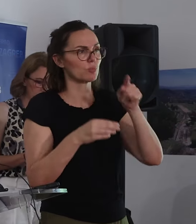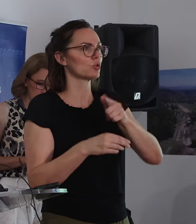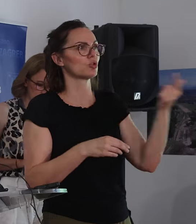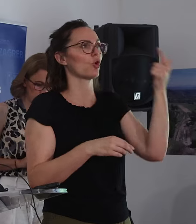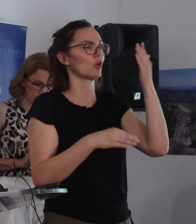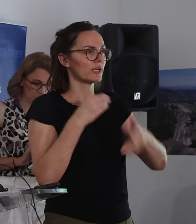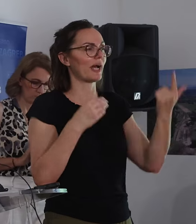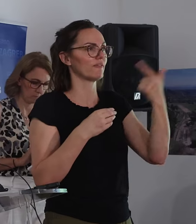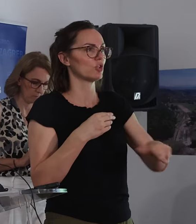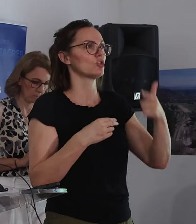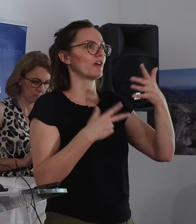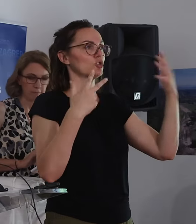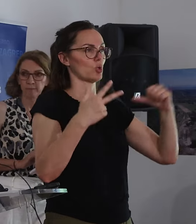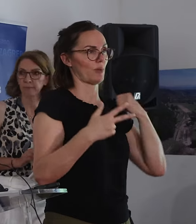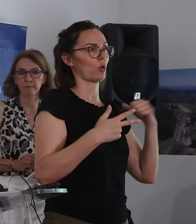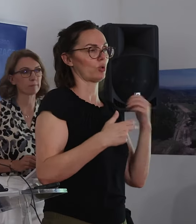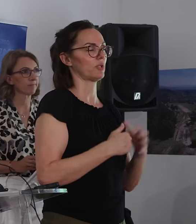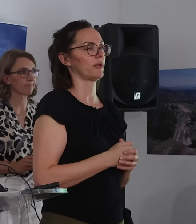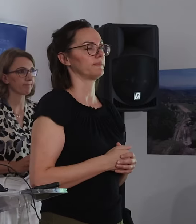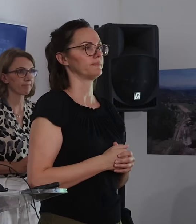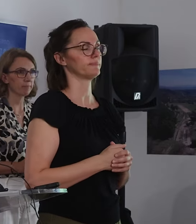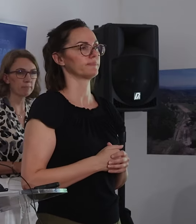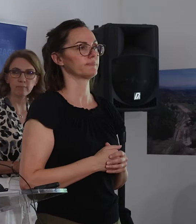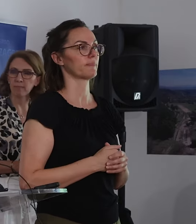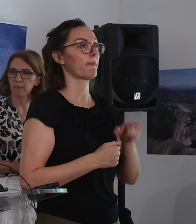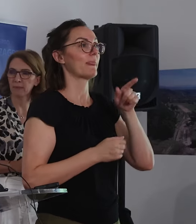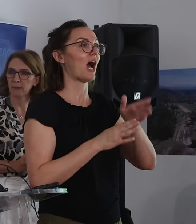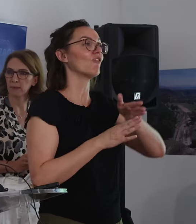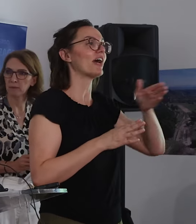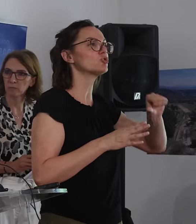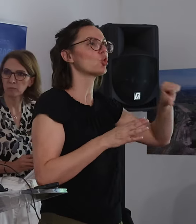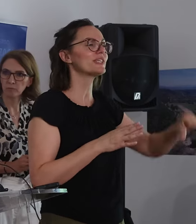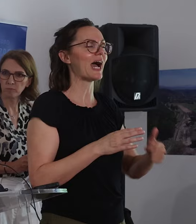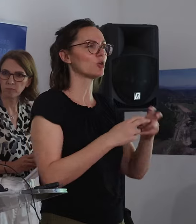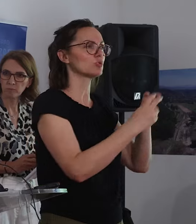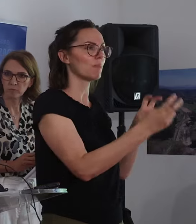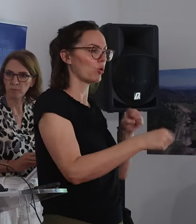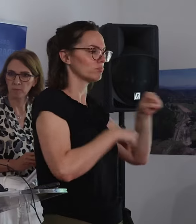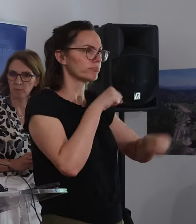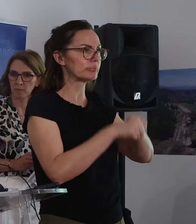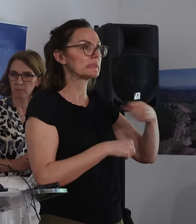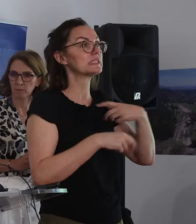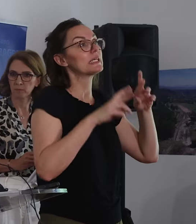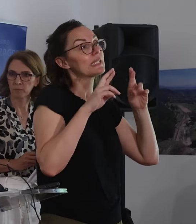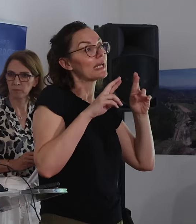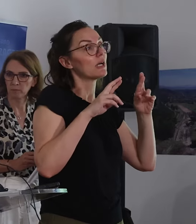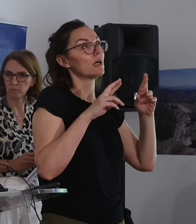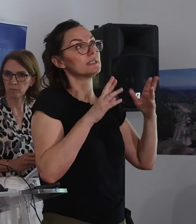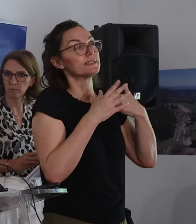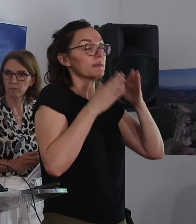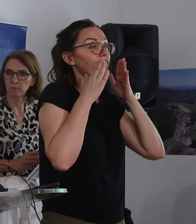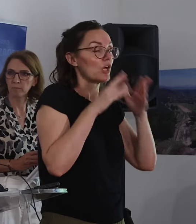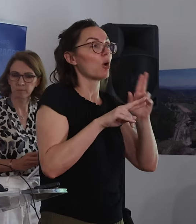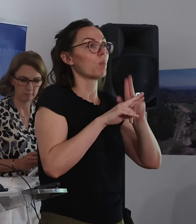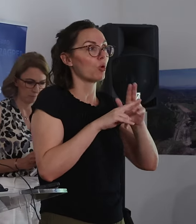kraja 2028. godina. A ovaj istočni Jaroski most, bješičko-biciklistički, ne nadamo se, nego